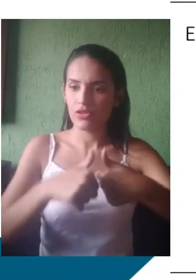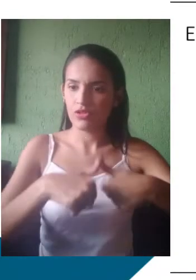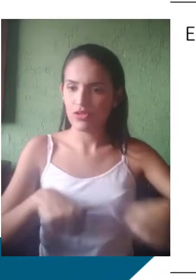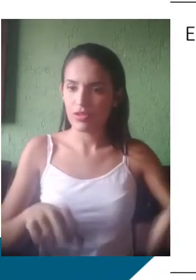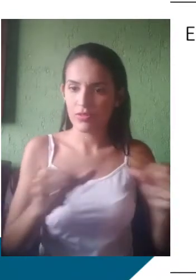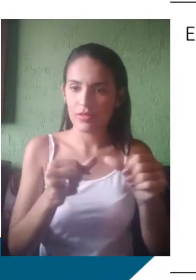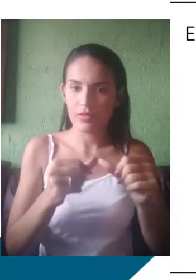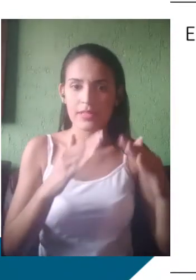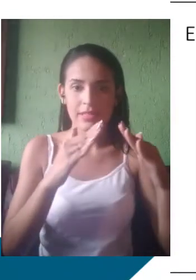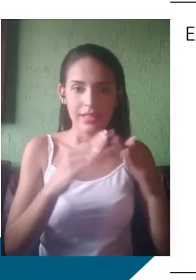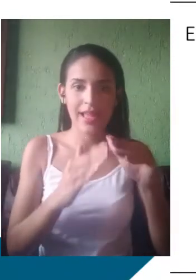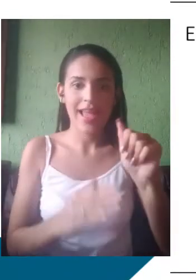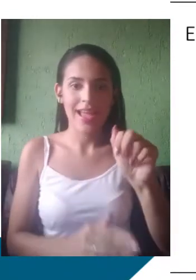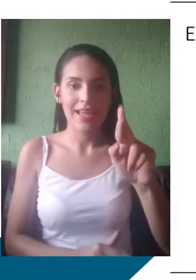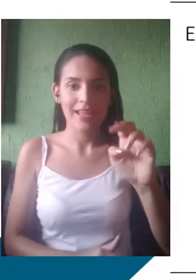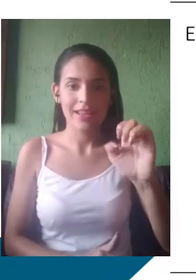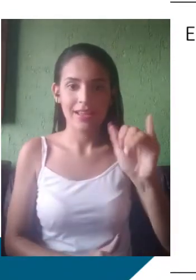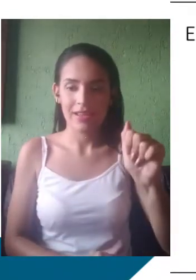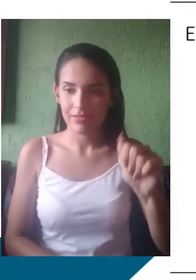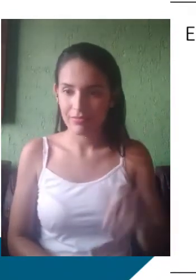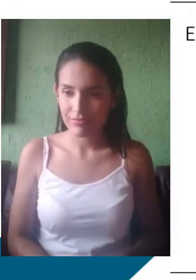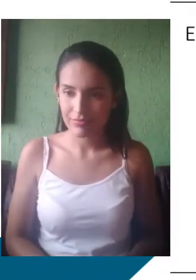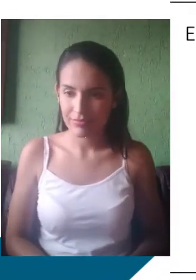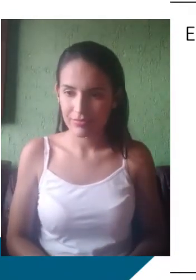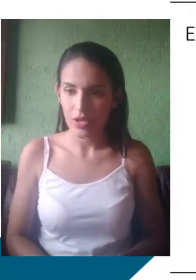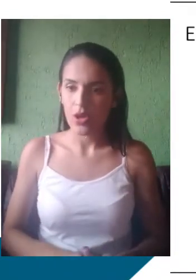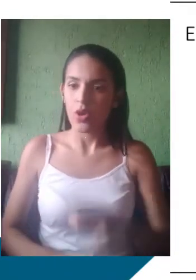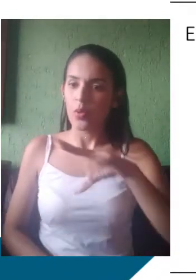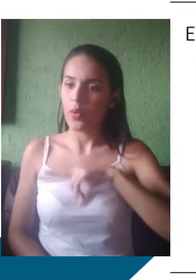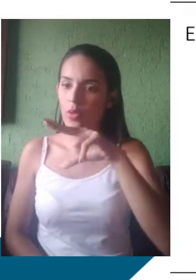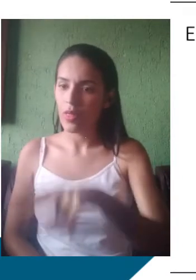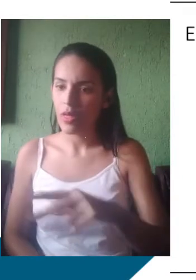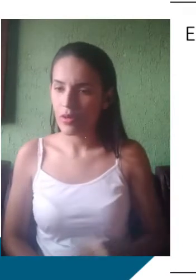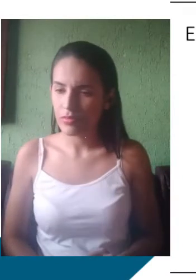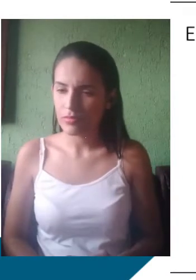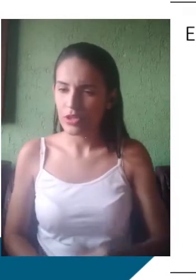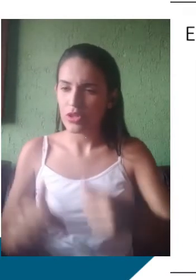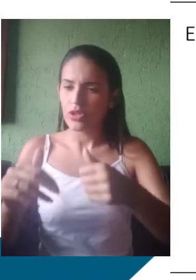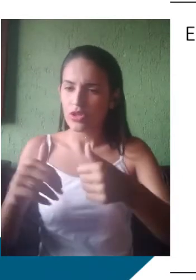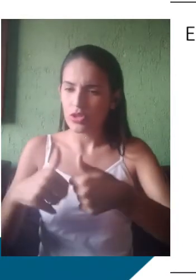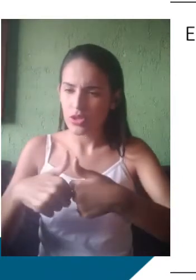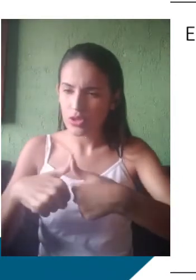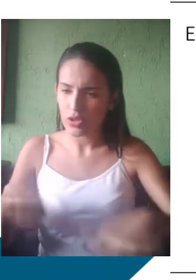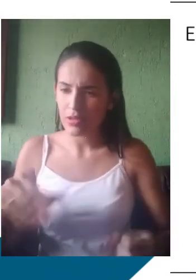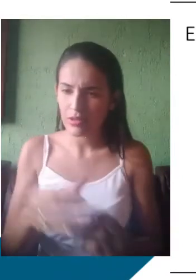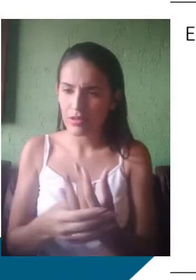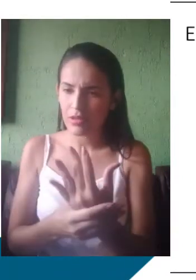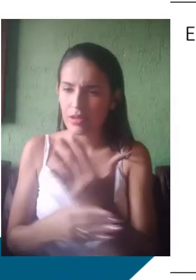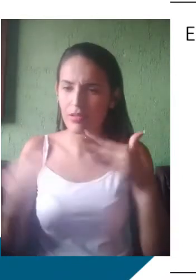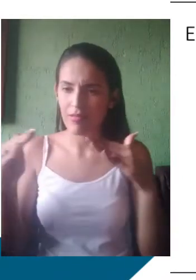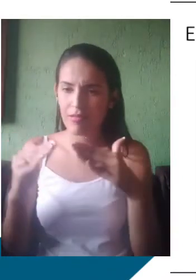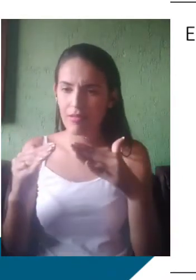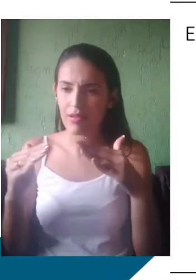É um exemplo. Olha, locução verbal com gerúndio no Brasil. E a locução verbal com infinitivo em Portugal. Por exemplo, no